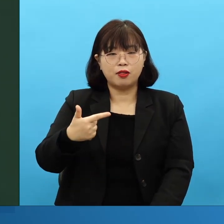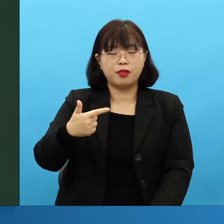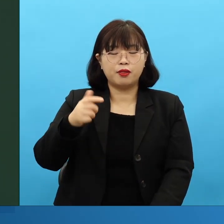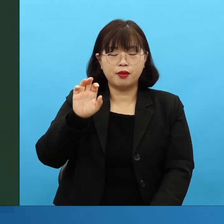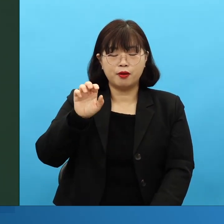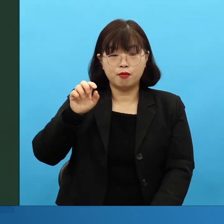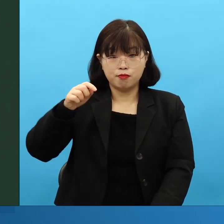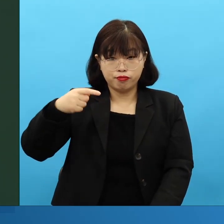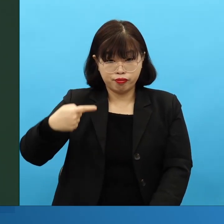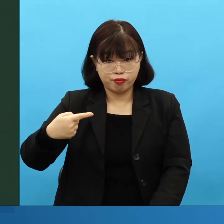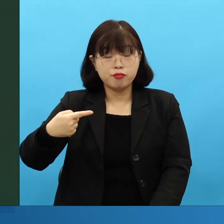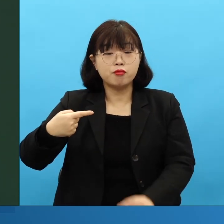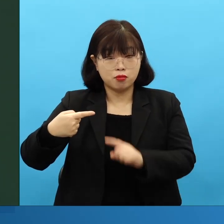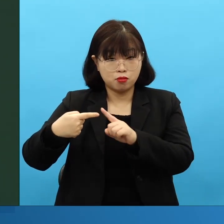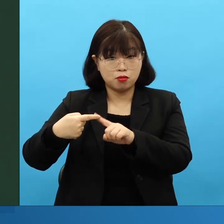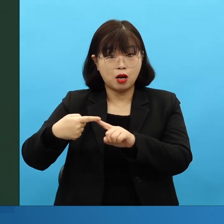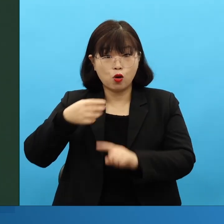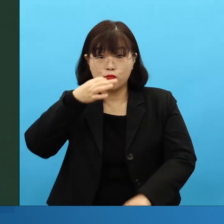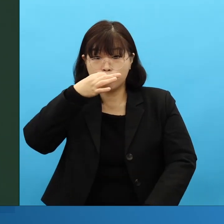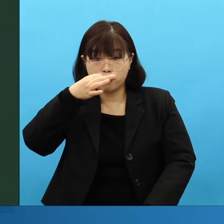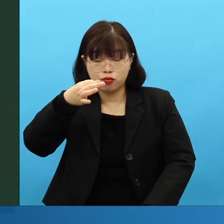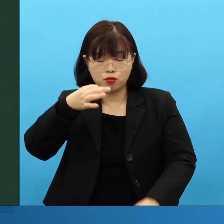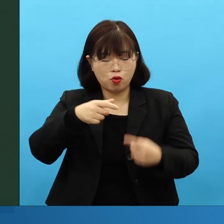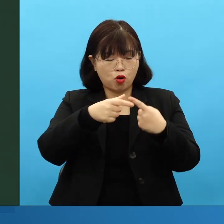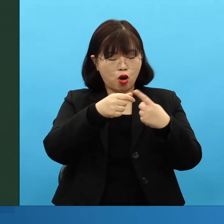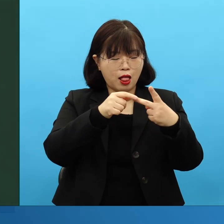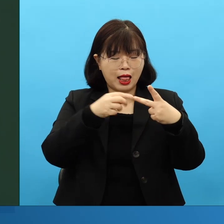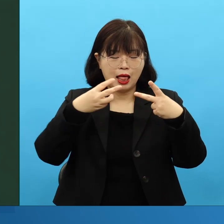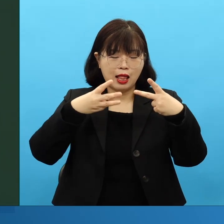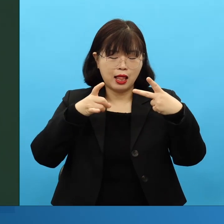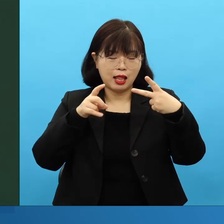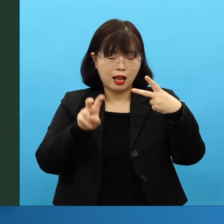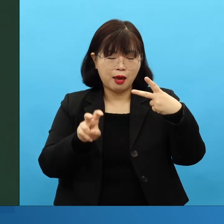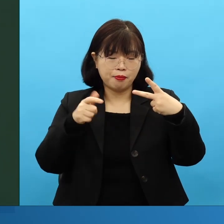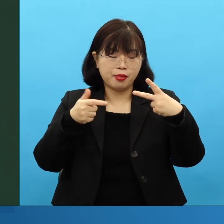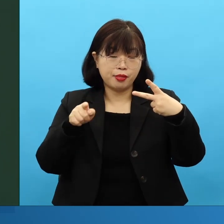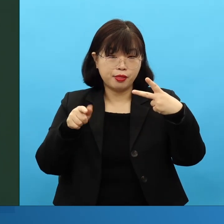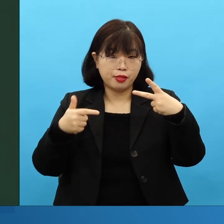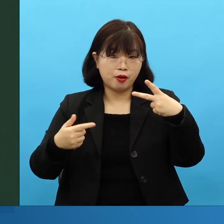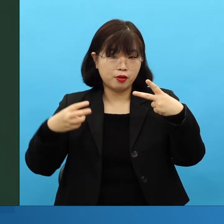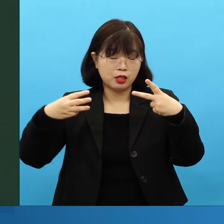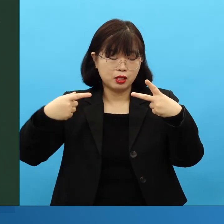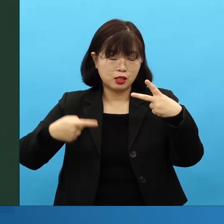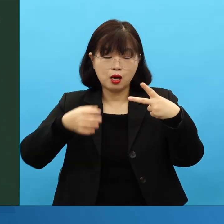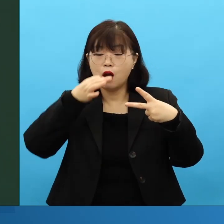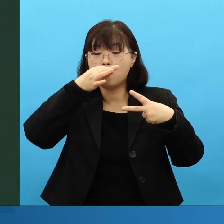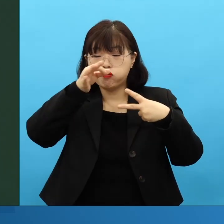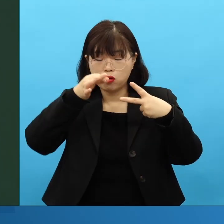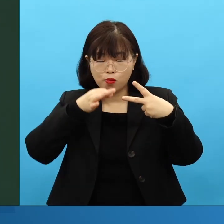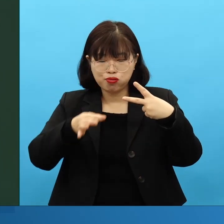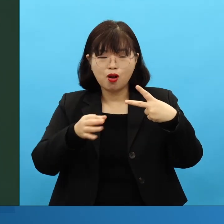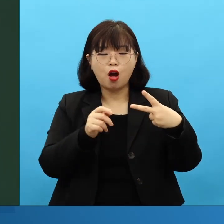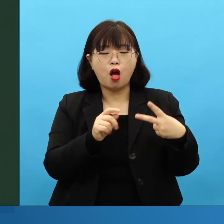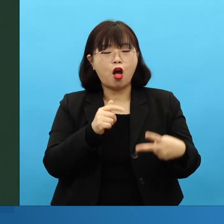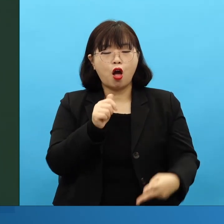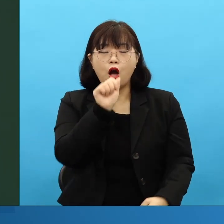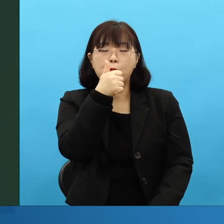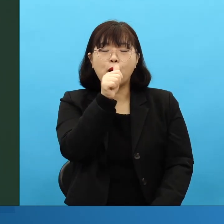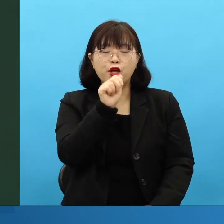나는 remnant을 선택을 했어요. And I chose remnant. 이 remnant 단어가 아주 재미난 단어 합니다. And this remnant term is so